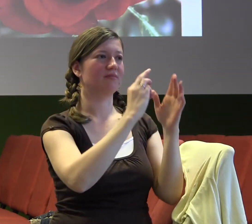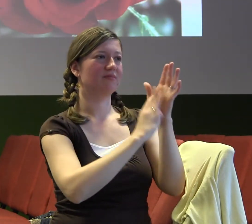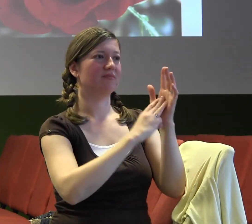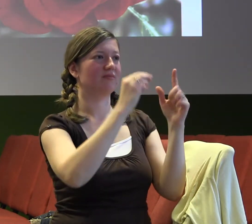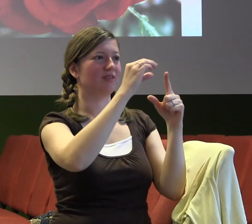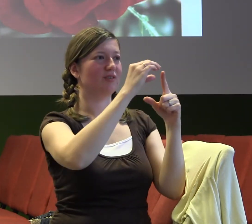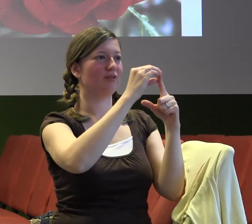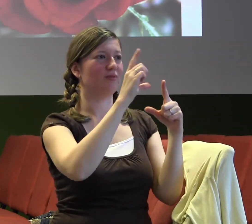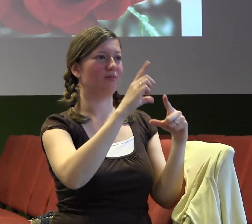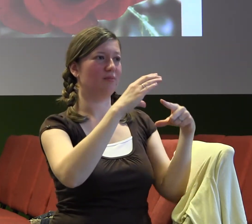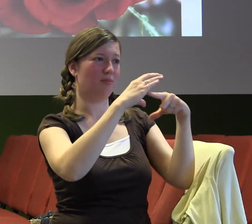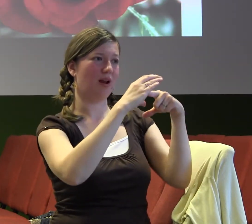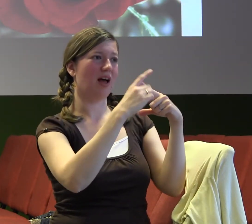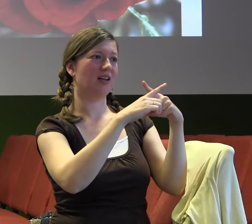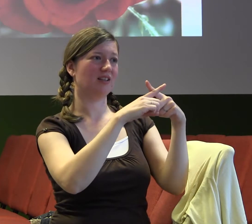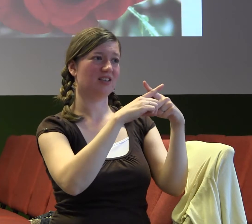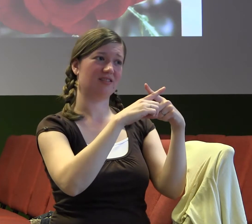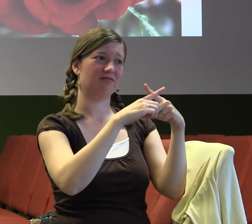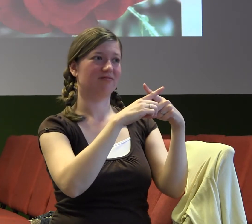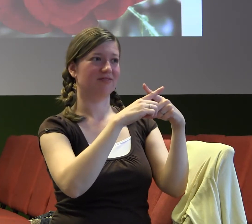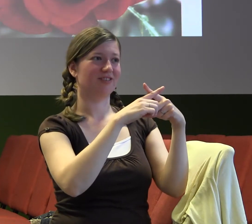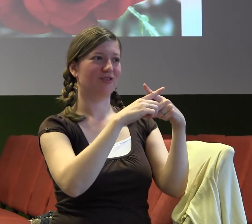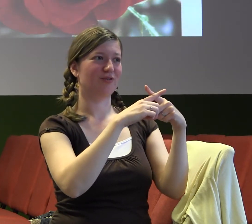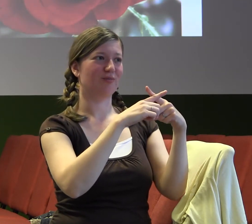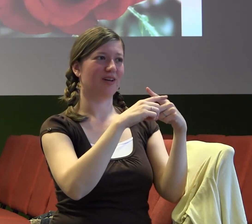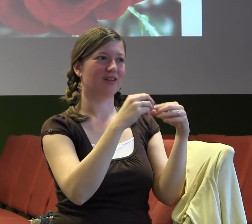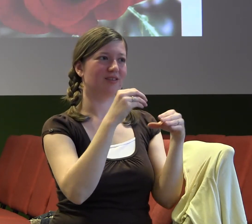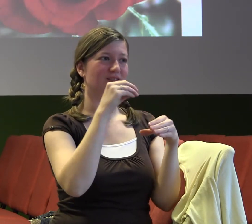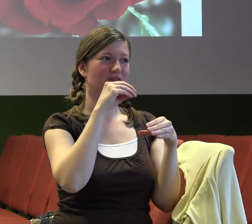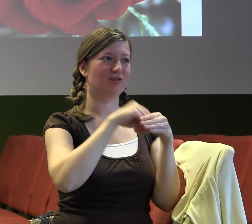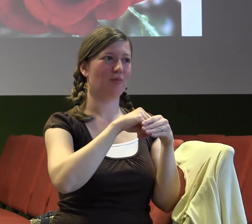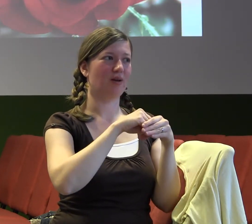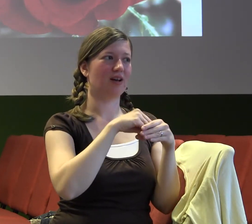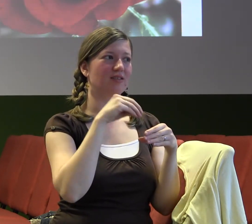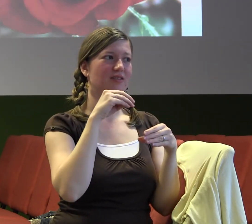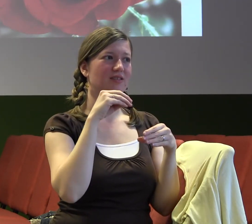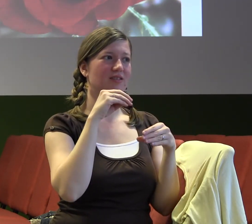taky utíkat do práce nebo ke studiu od problému, který máme v osobním životě.